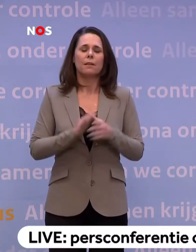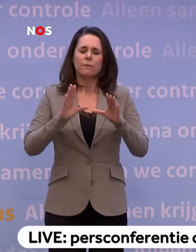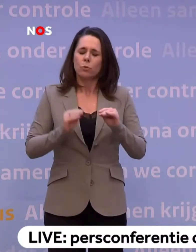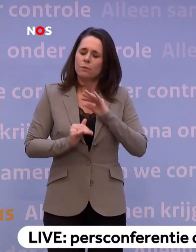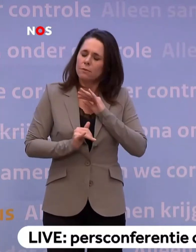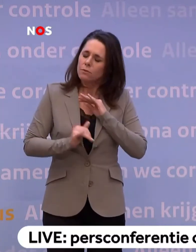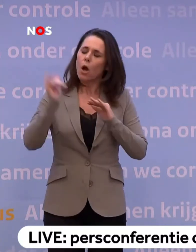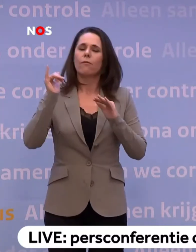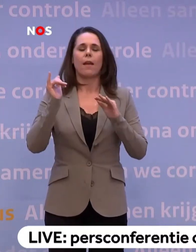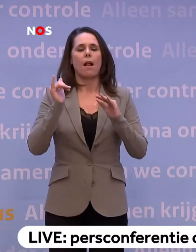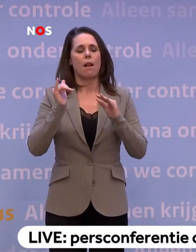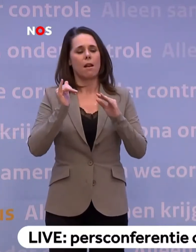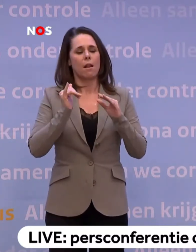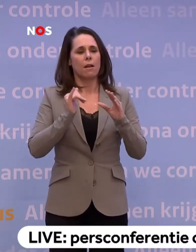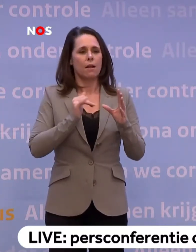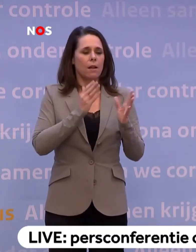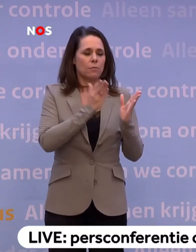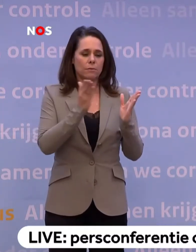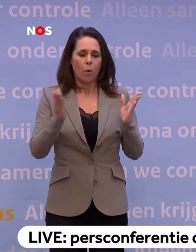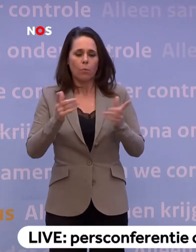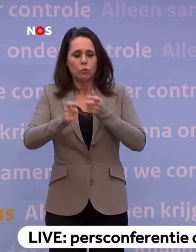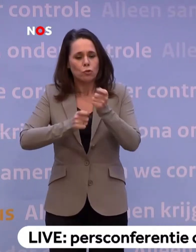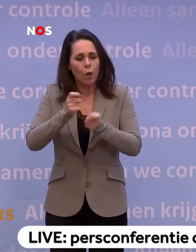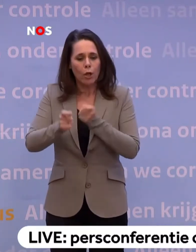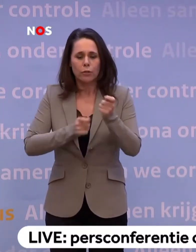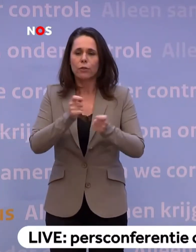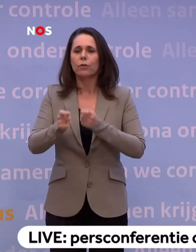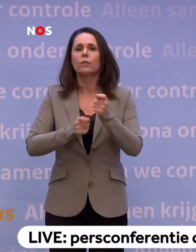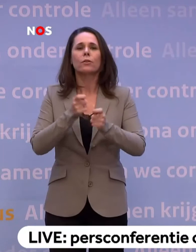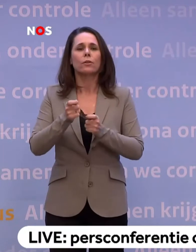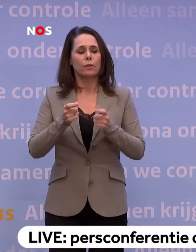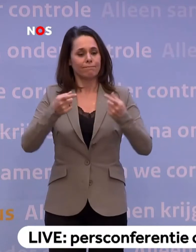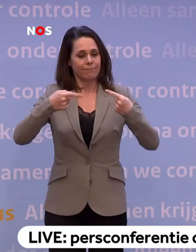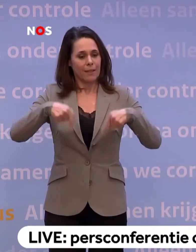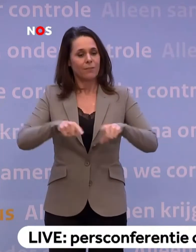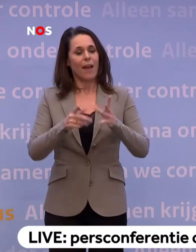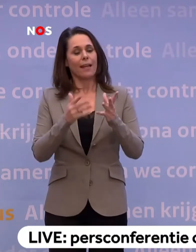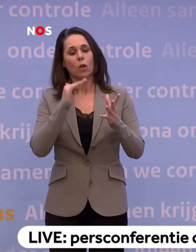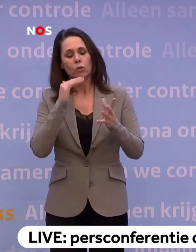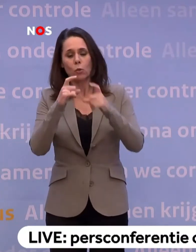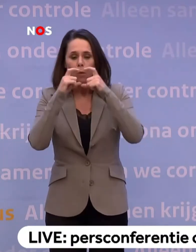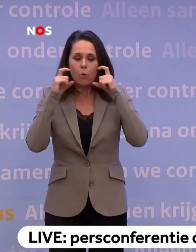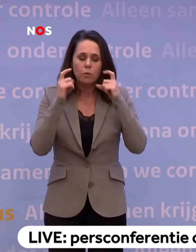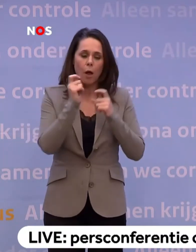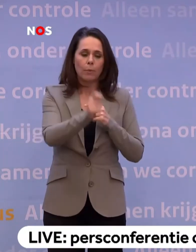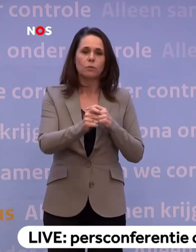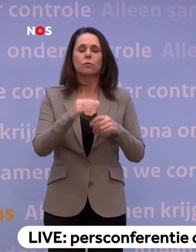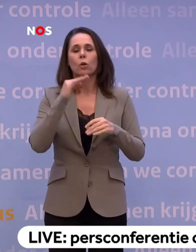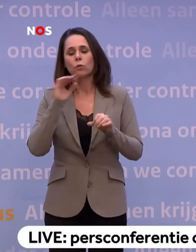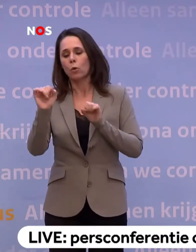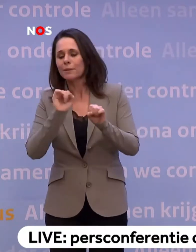in de optelsom... ...doen we zo ongelooflijk veel om te zorgen dat we daadwerkelijk voorzien... ...voldoende mondkapjes en voldoende beschermende